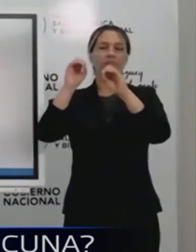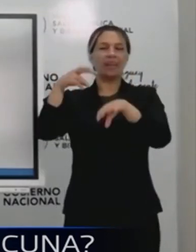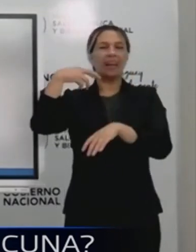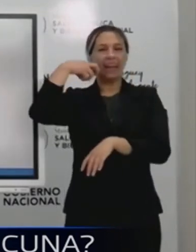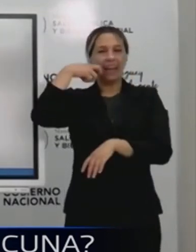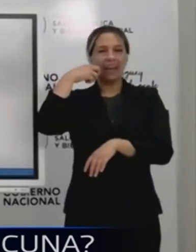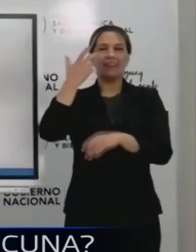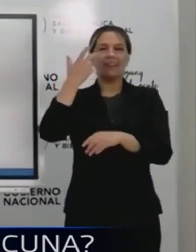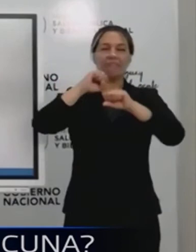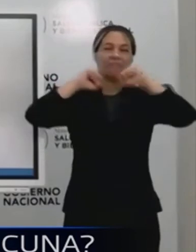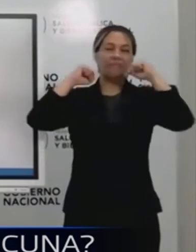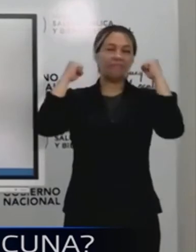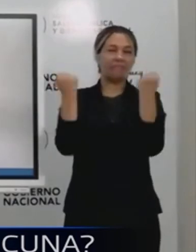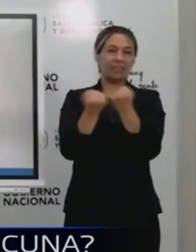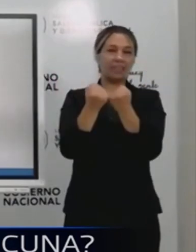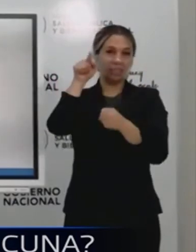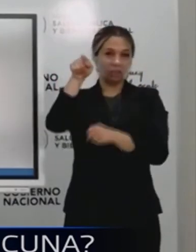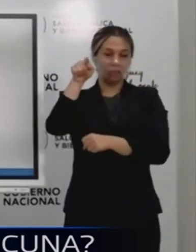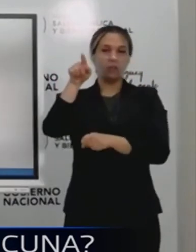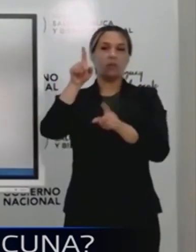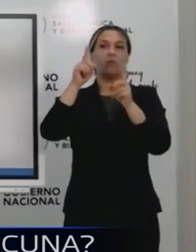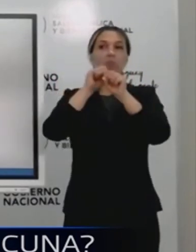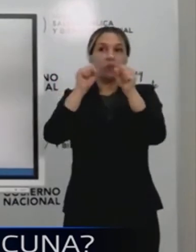ayudar para una logística.